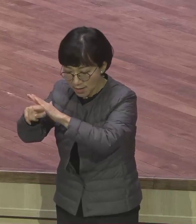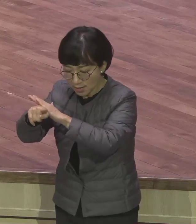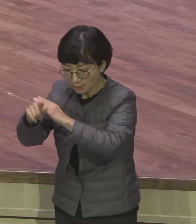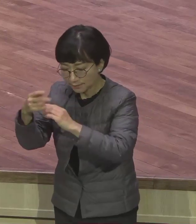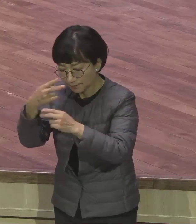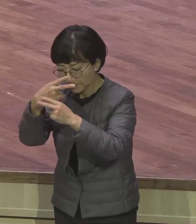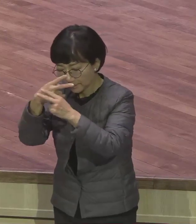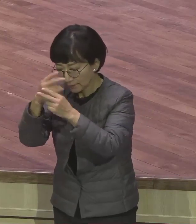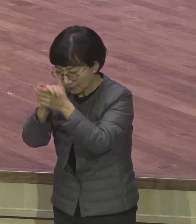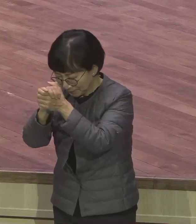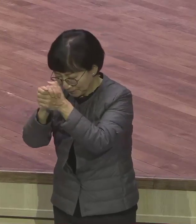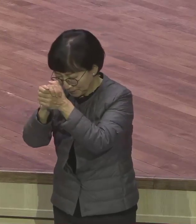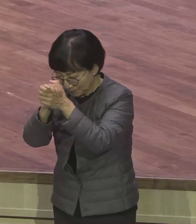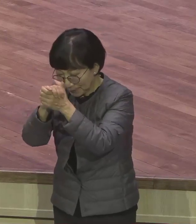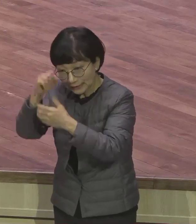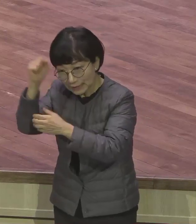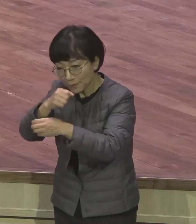또 오면 또 집이 옵니다. 교회 갑니다.